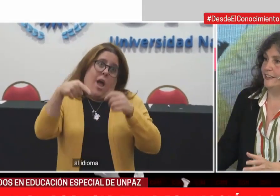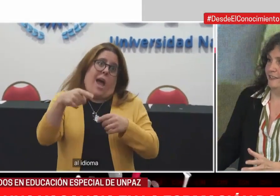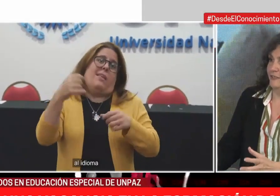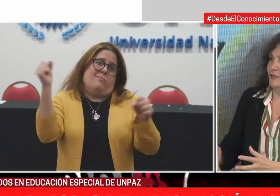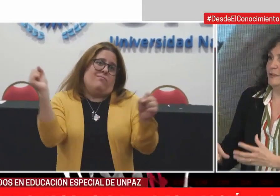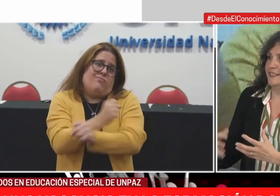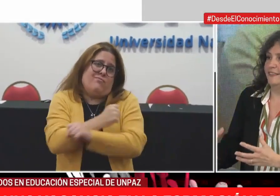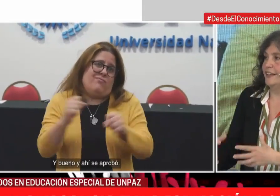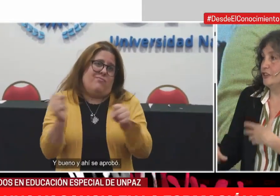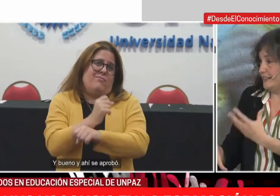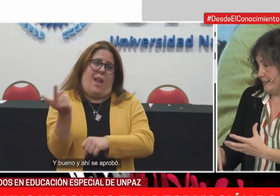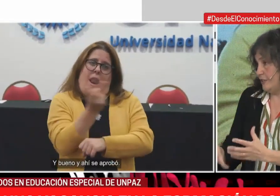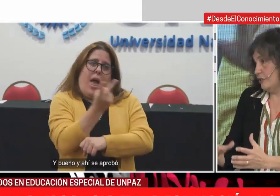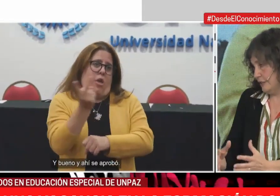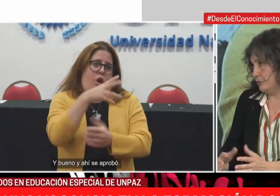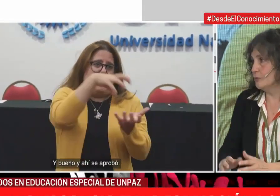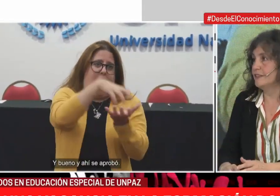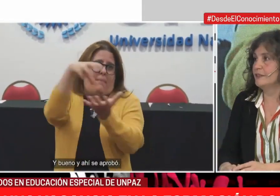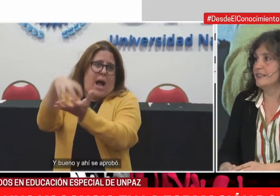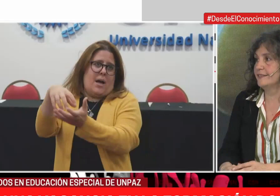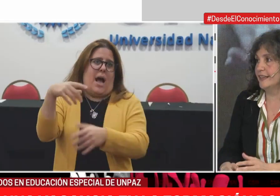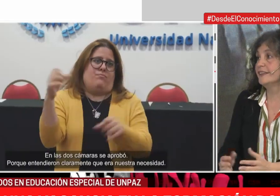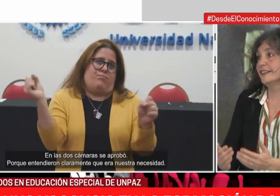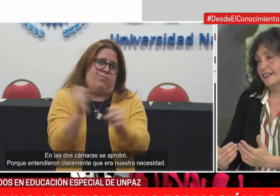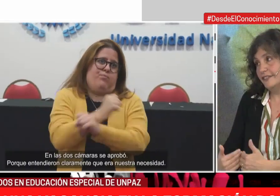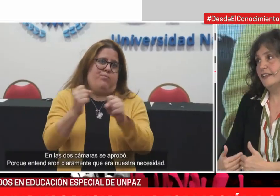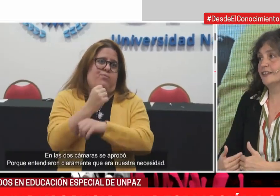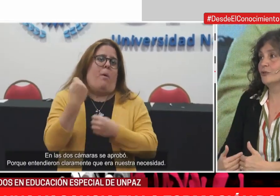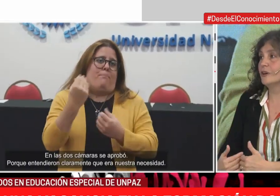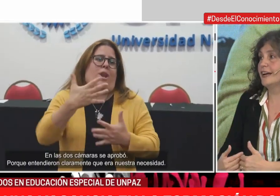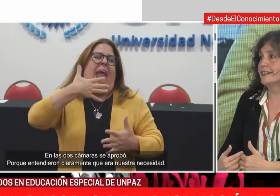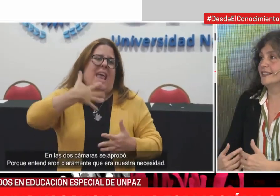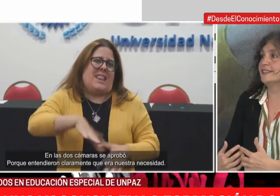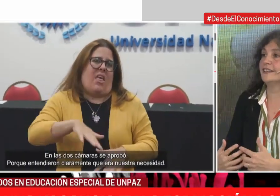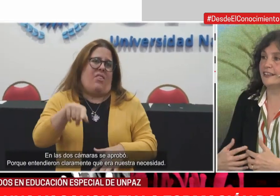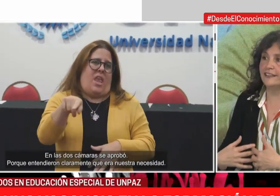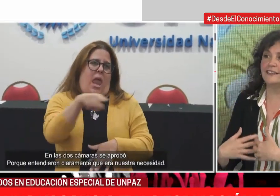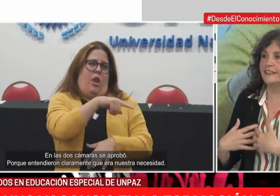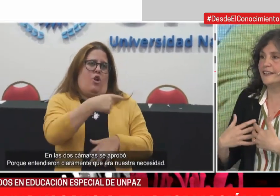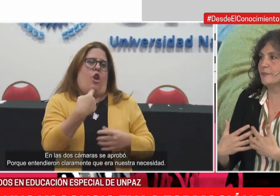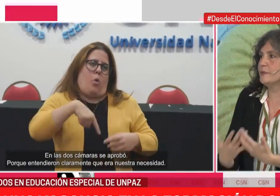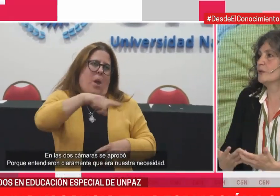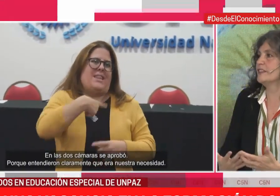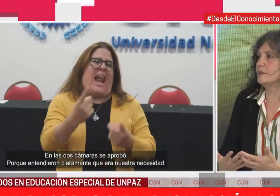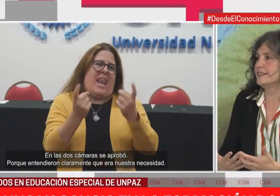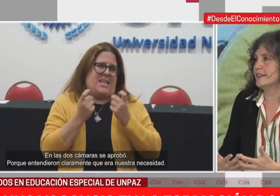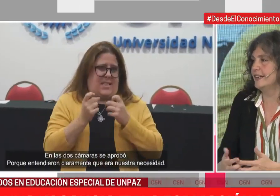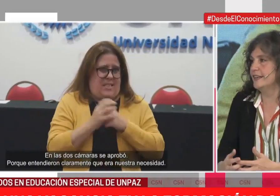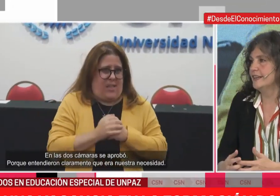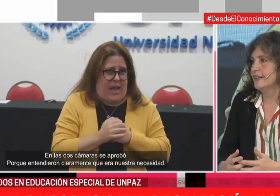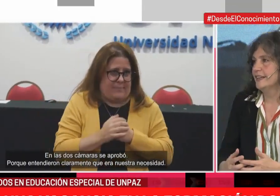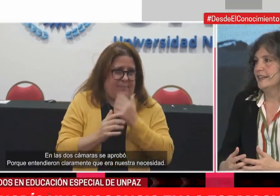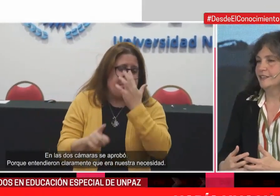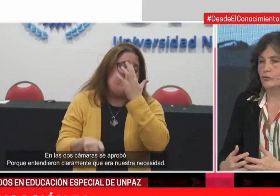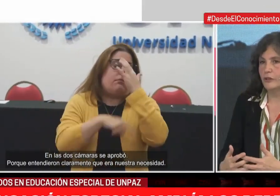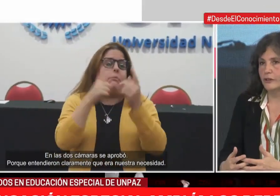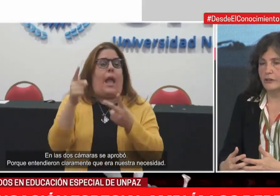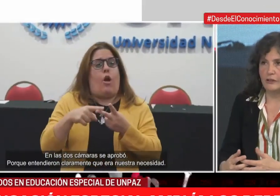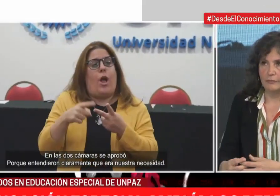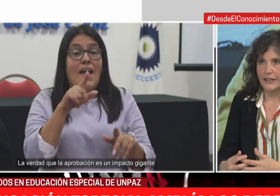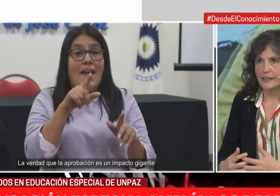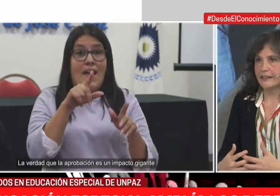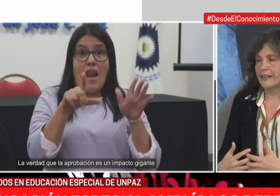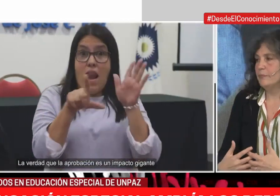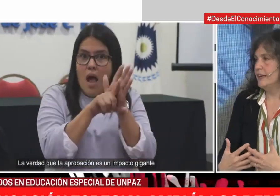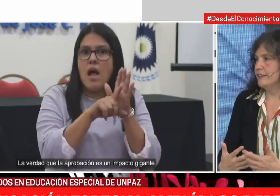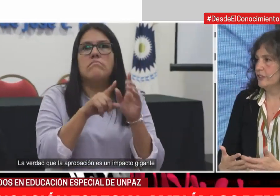universitario de inicio, que dura un cuatrimestre, desde sus casas, así que ese primer cuatrimestre estuvo